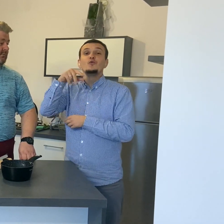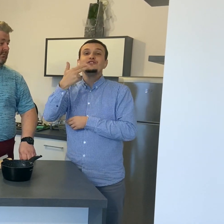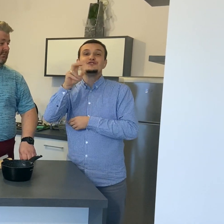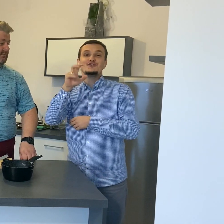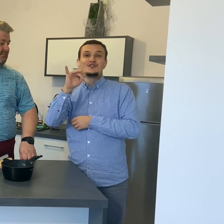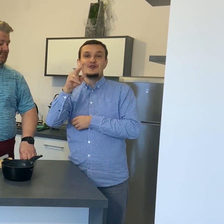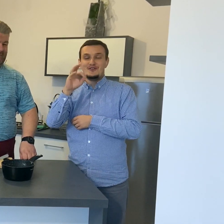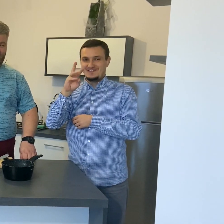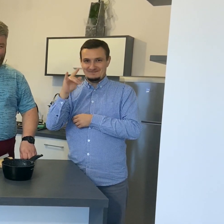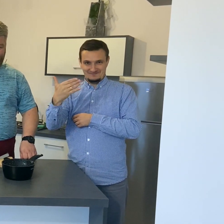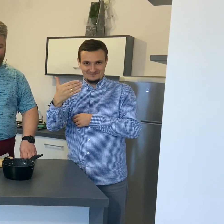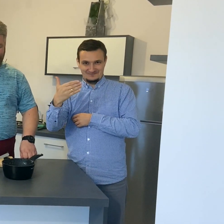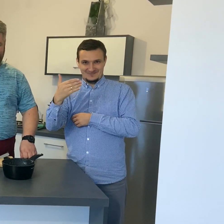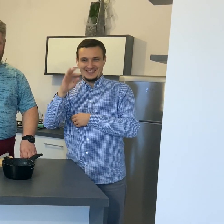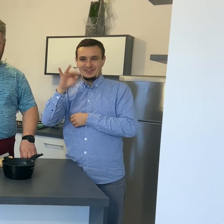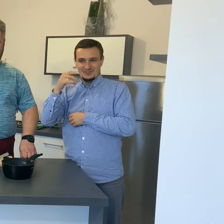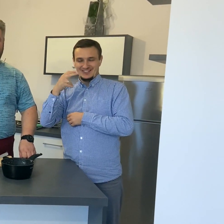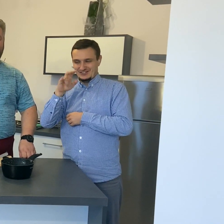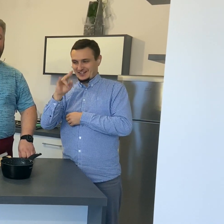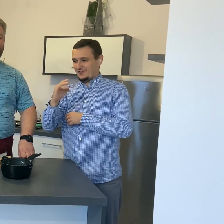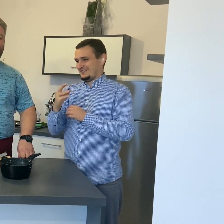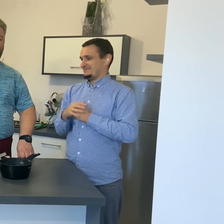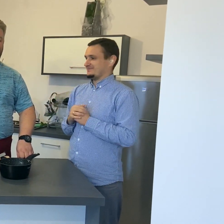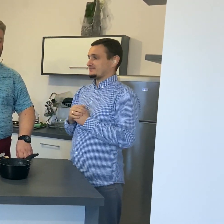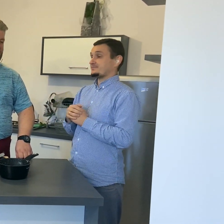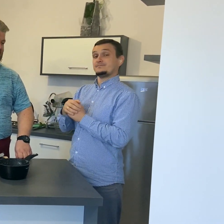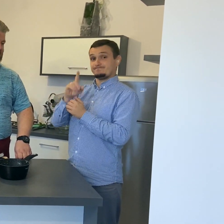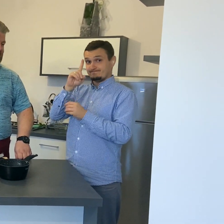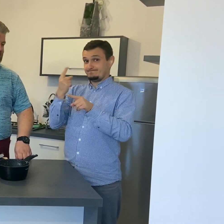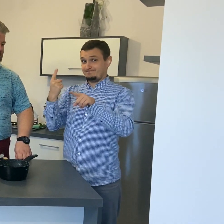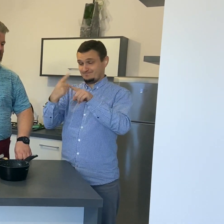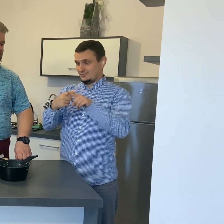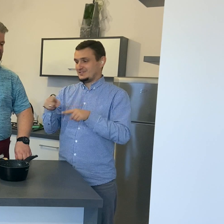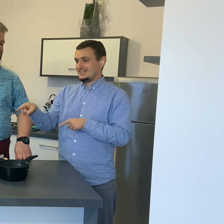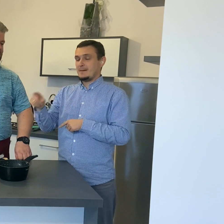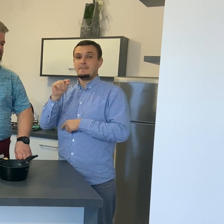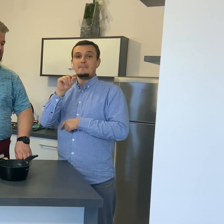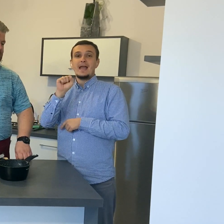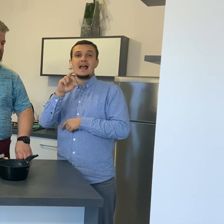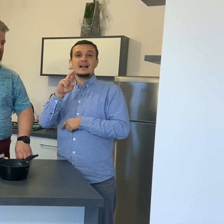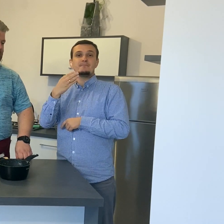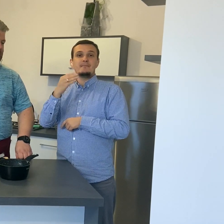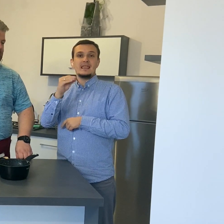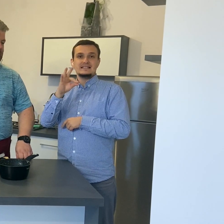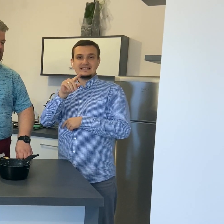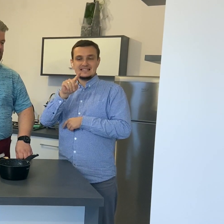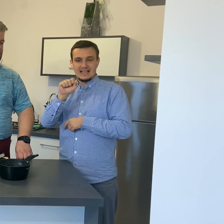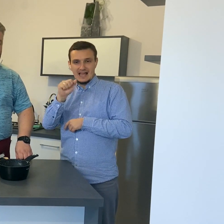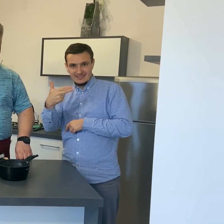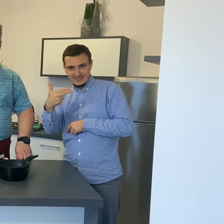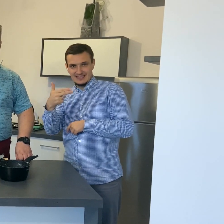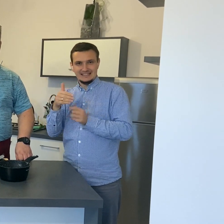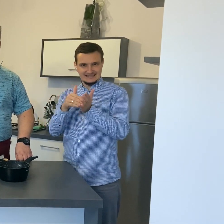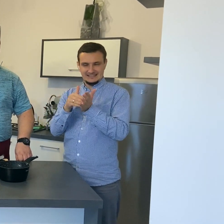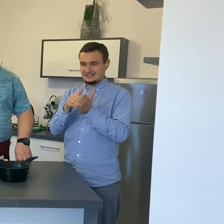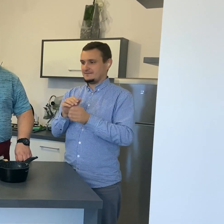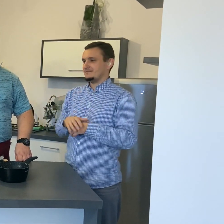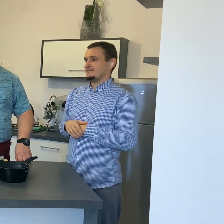Tuńczykowym! Z serem parmezan i świeżą kolendrą.